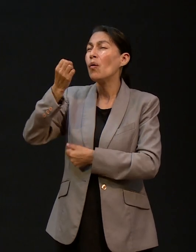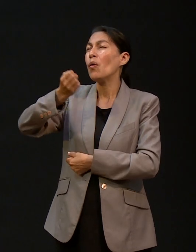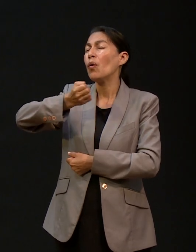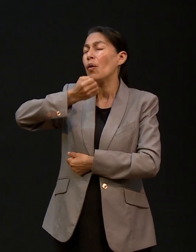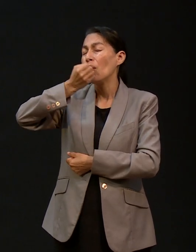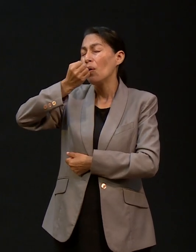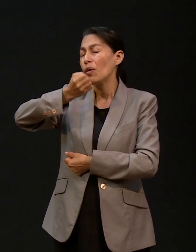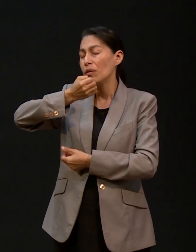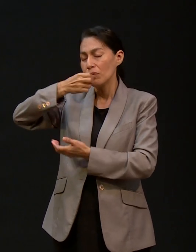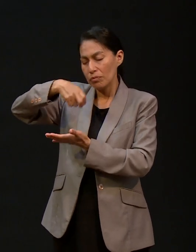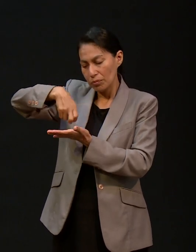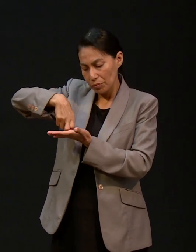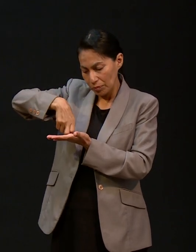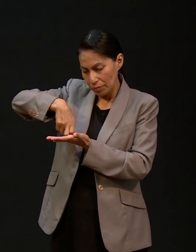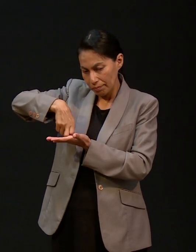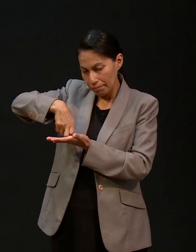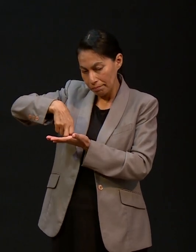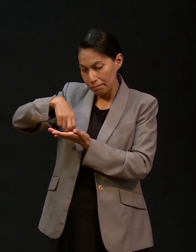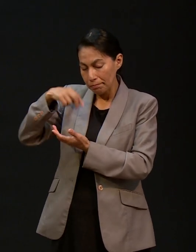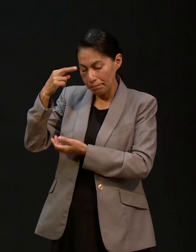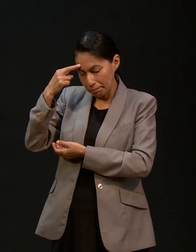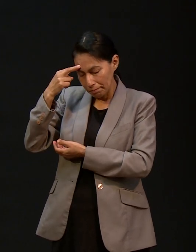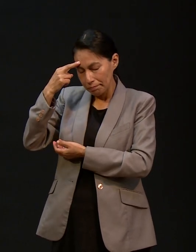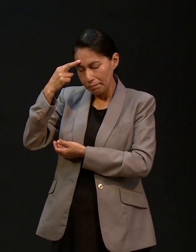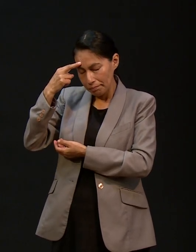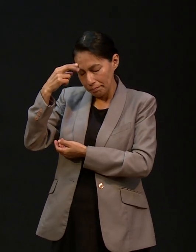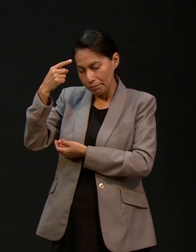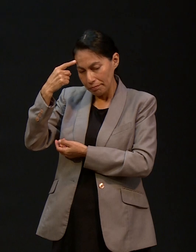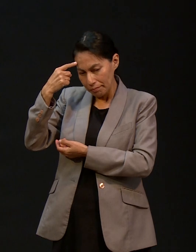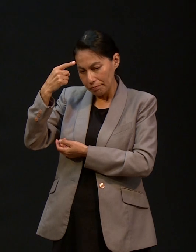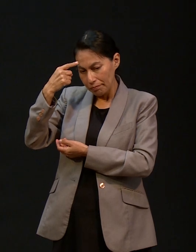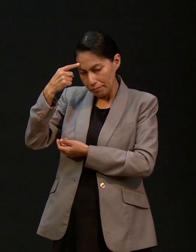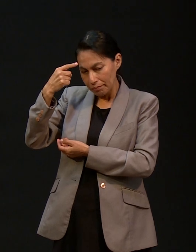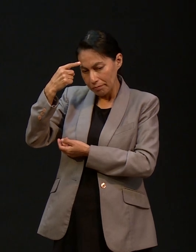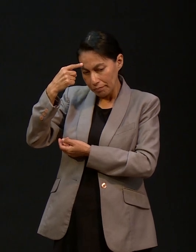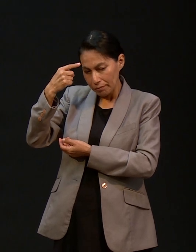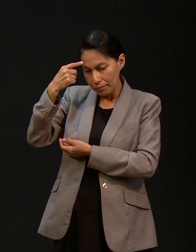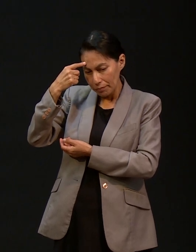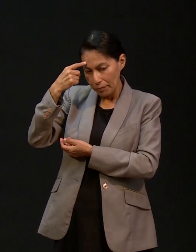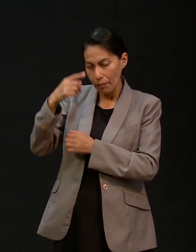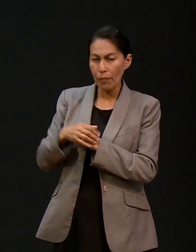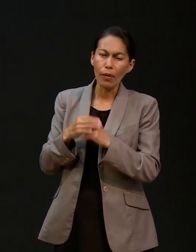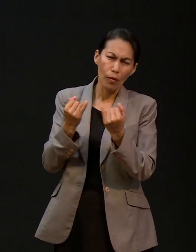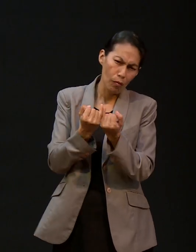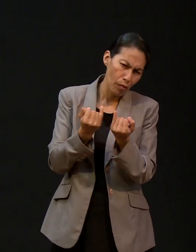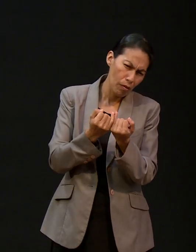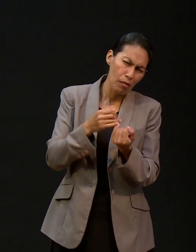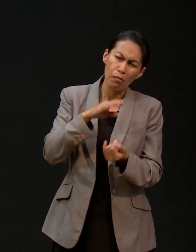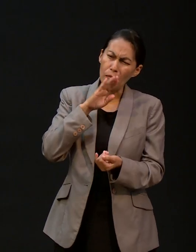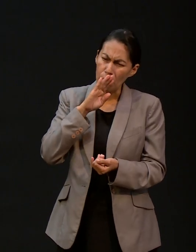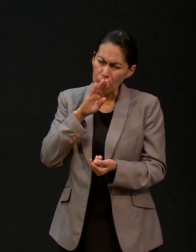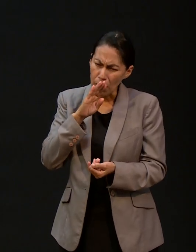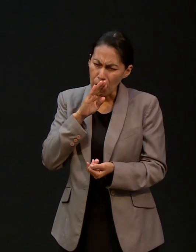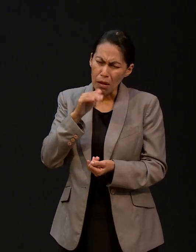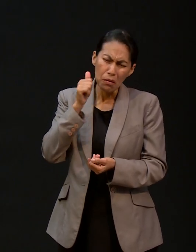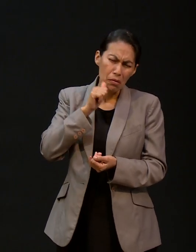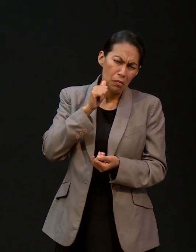muy grabada en mi mente. Después, mi madre también, ¿verdad? Sus oraciones constantes por